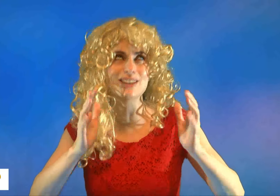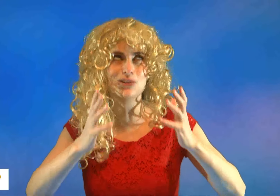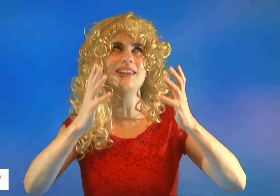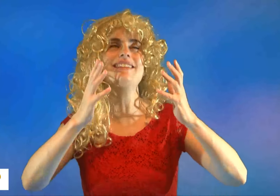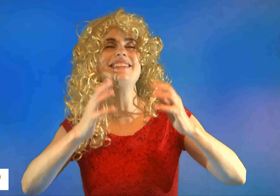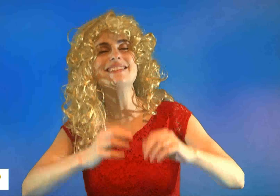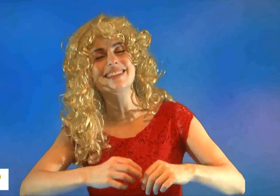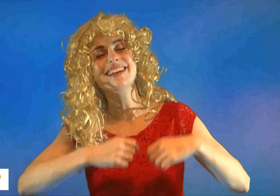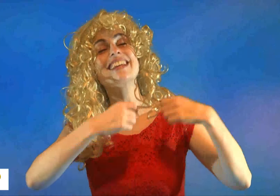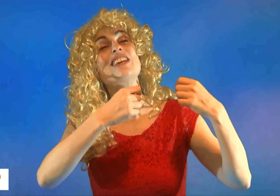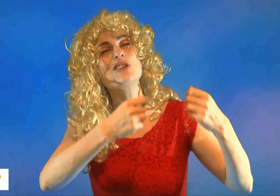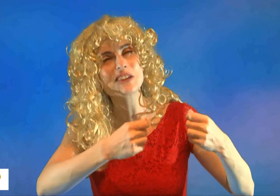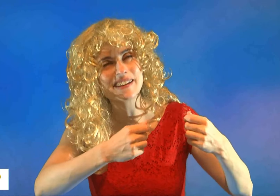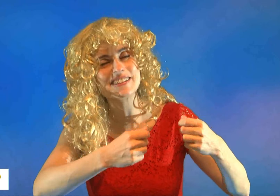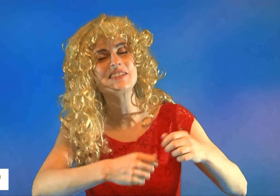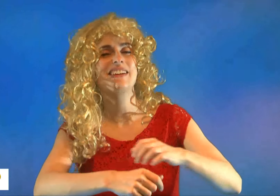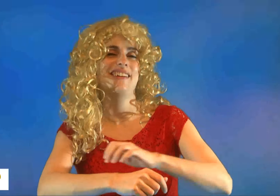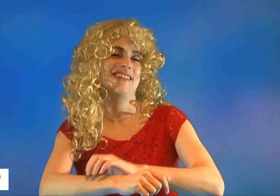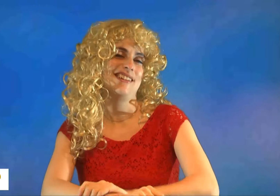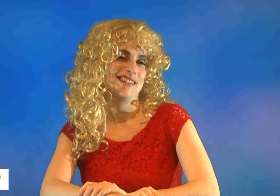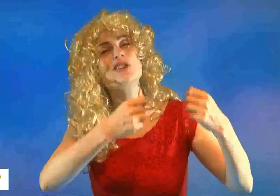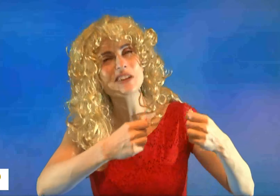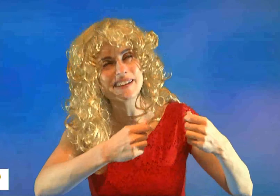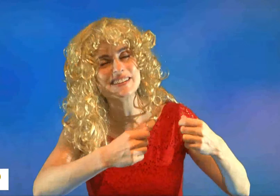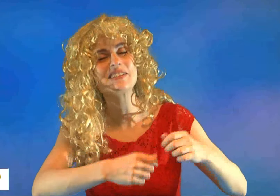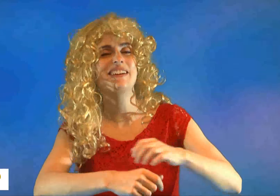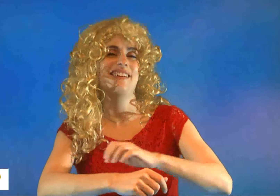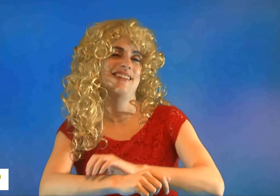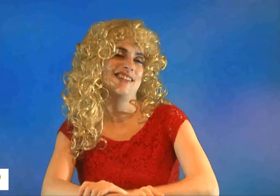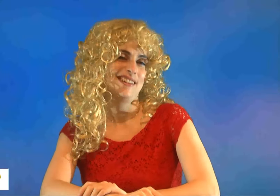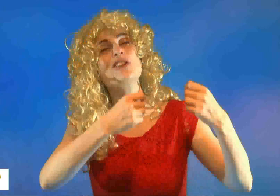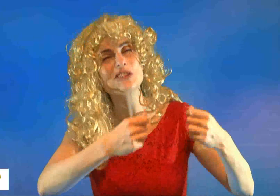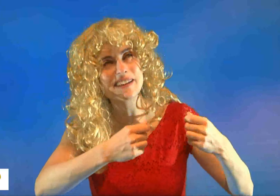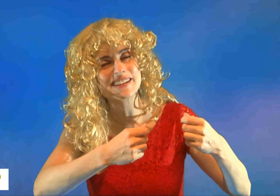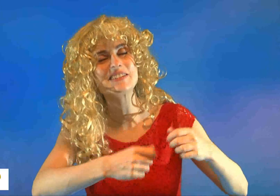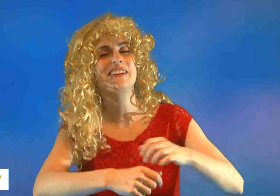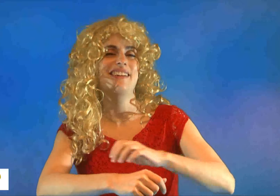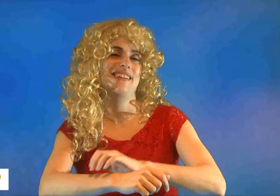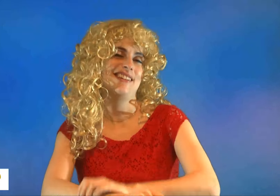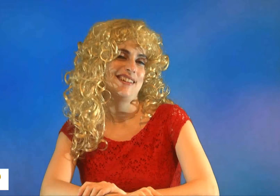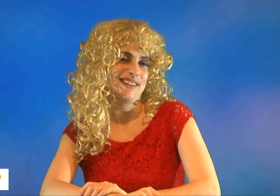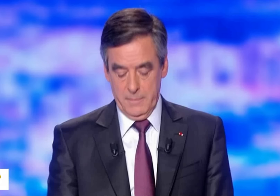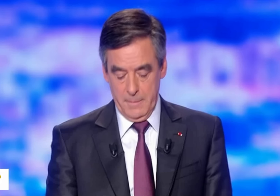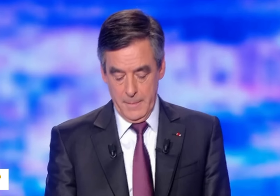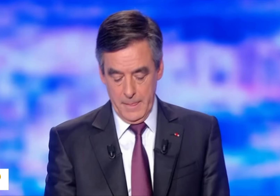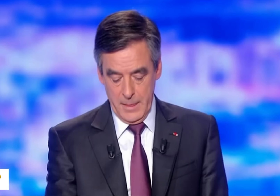nationaliste qui entraîne, qui entraîne, qui entraîne. Fillon,